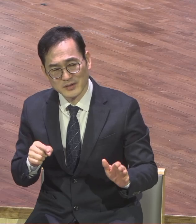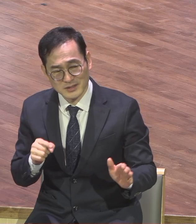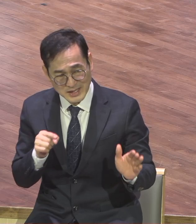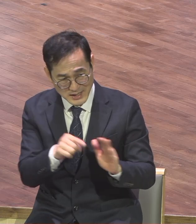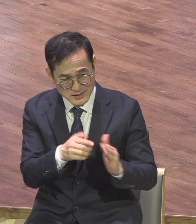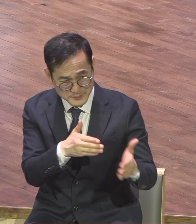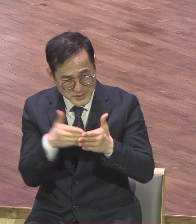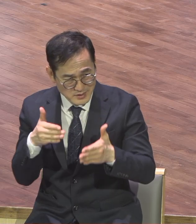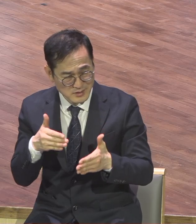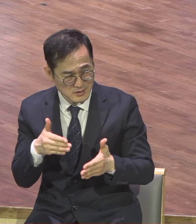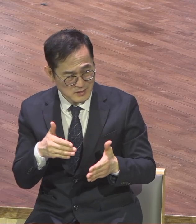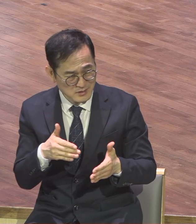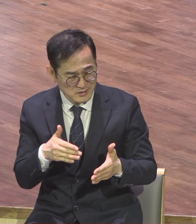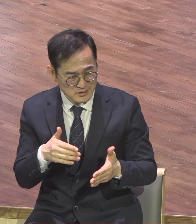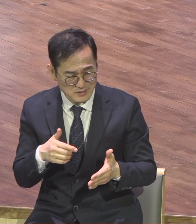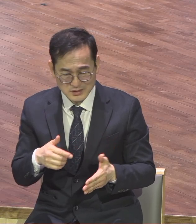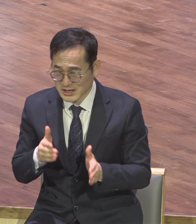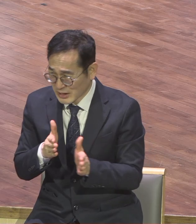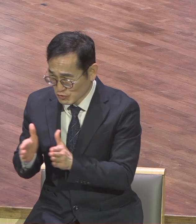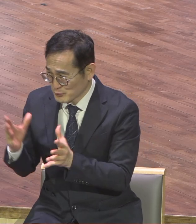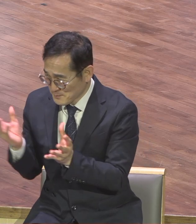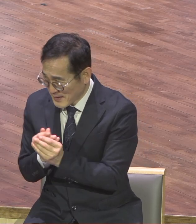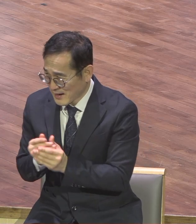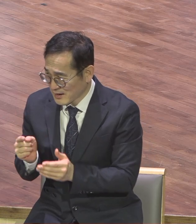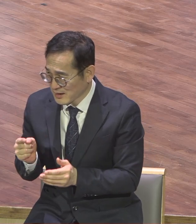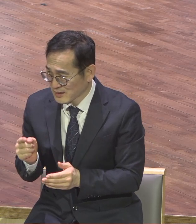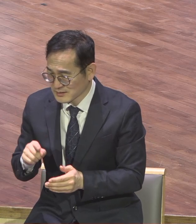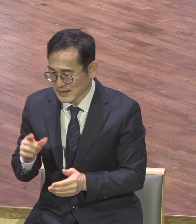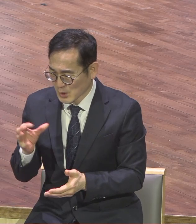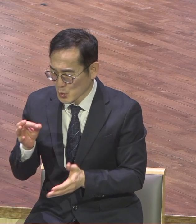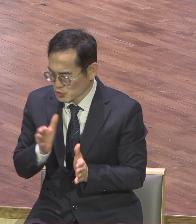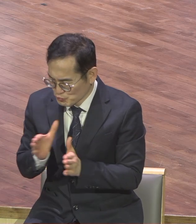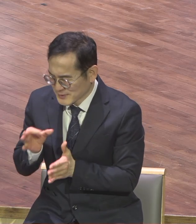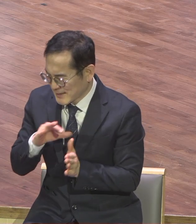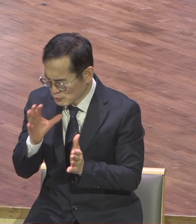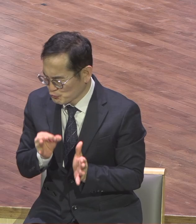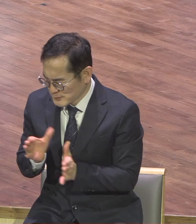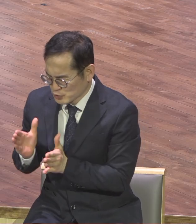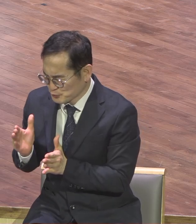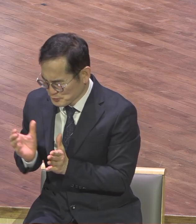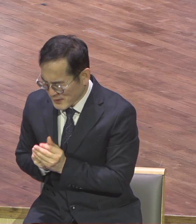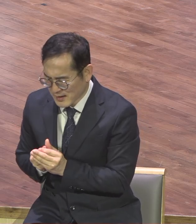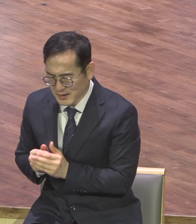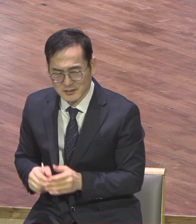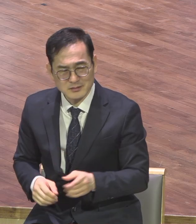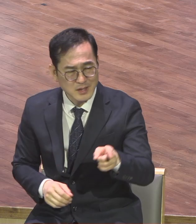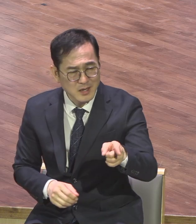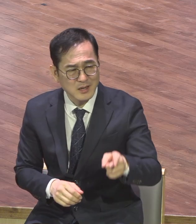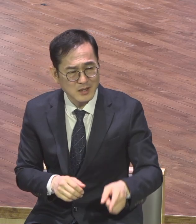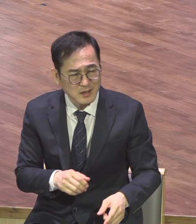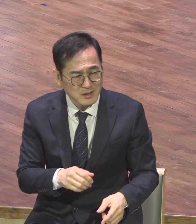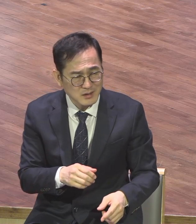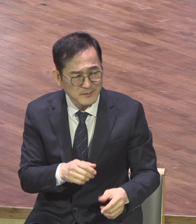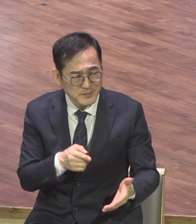자기가 가려고 했는데 못 가니까 그걸 성격으로 들어가지고 그것을 그 현장에서 성격으로 서시도록